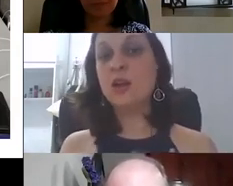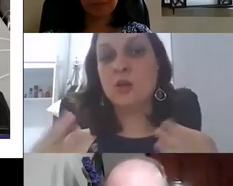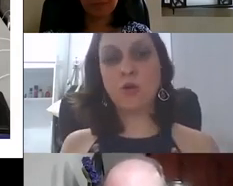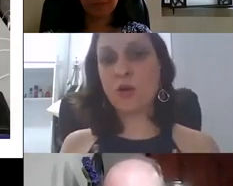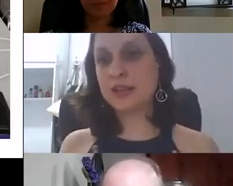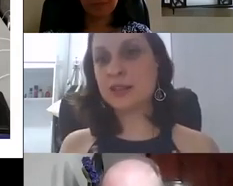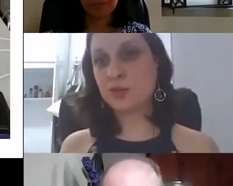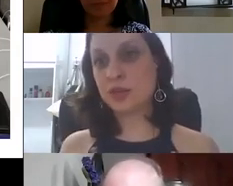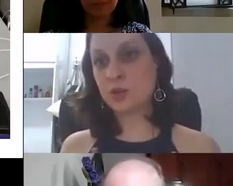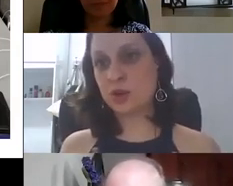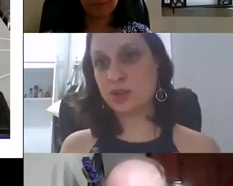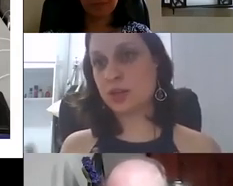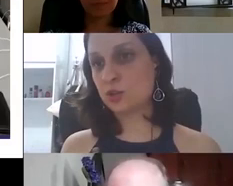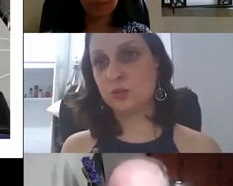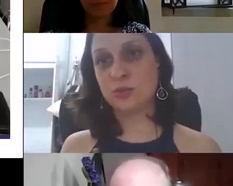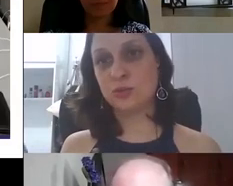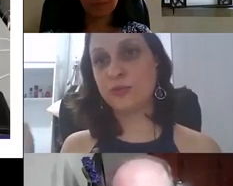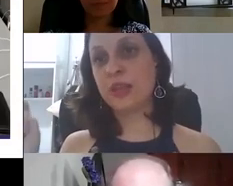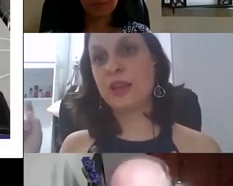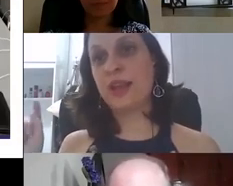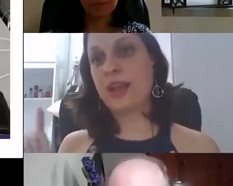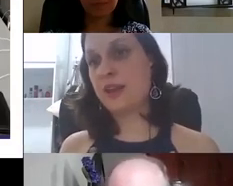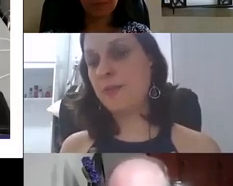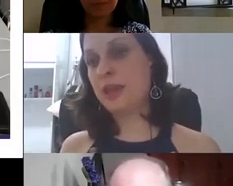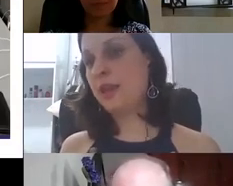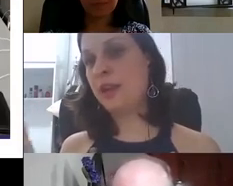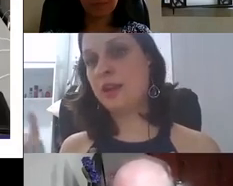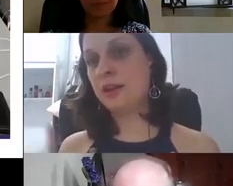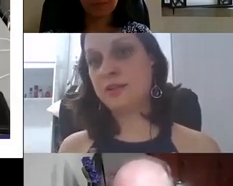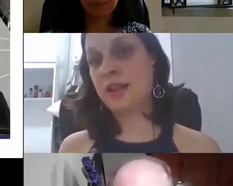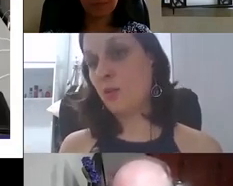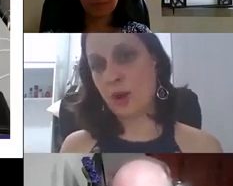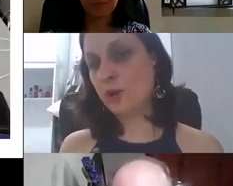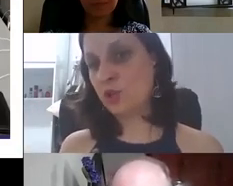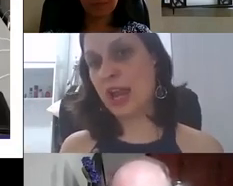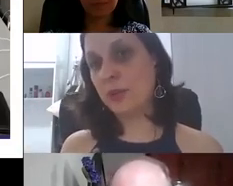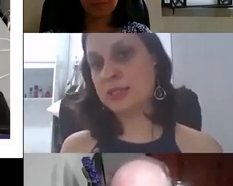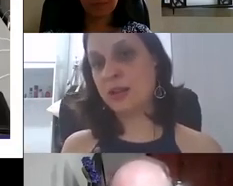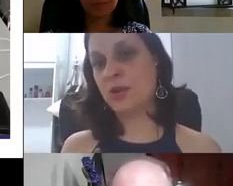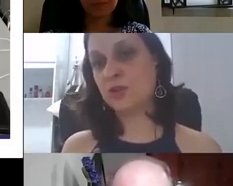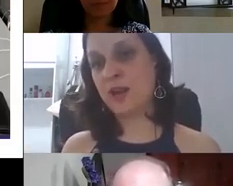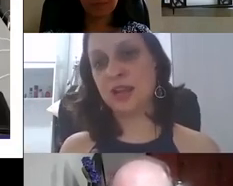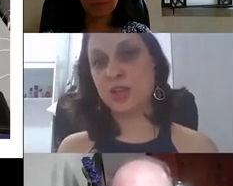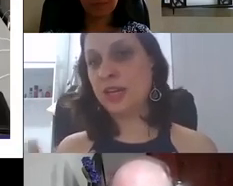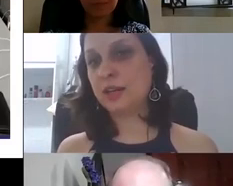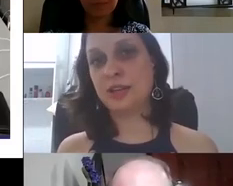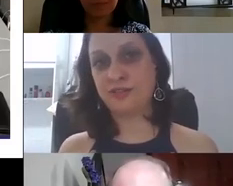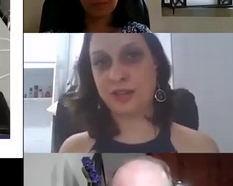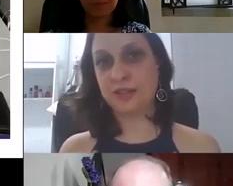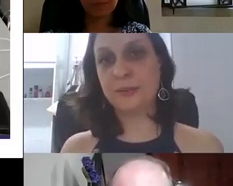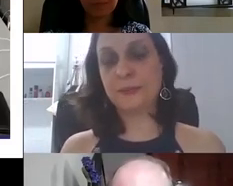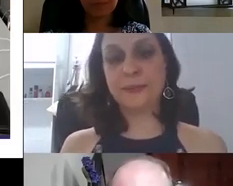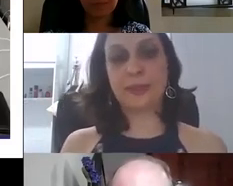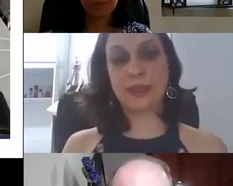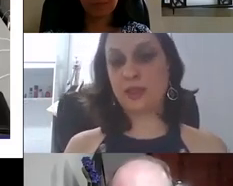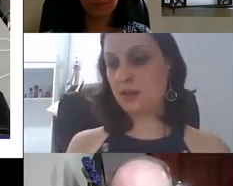usar com qualquer dessas versões, Zoom, RNP, o próprio Skype, se ele não ativar a legenda, enfim.